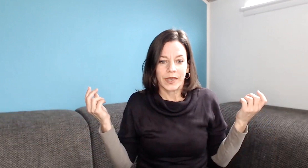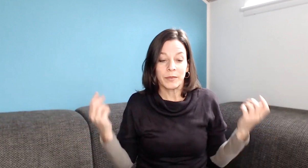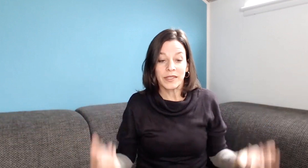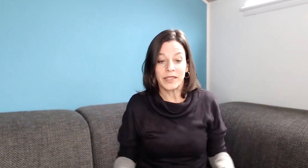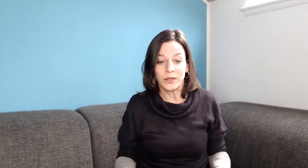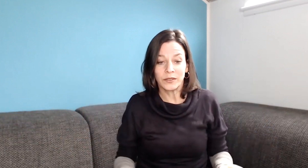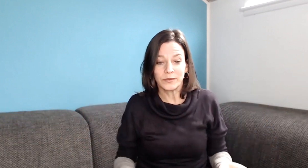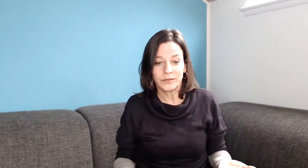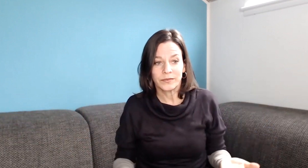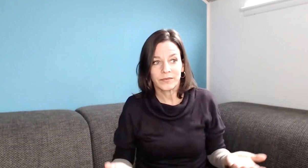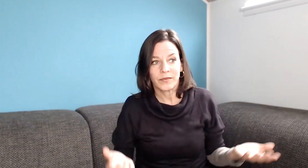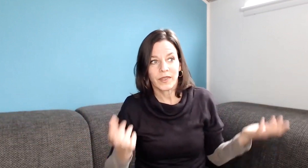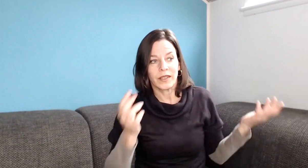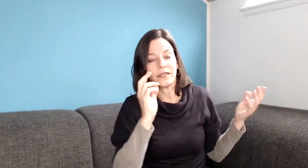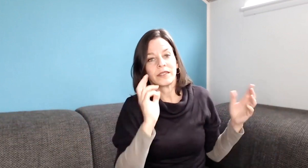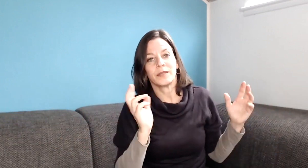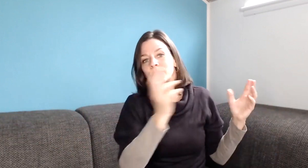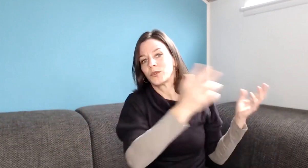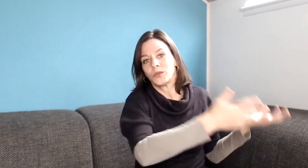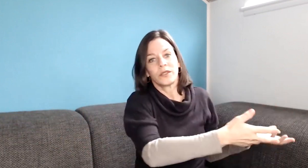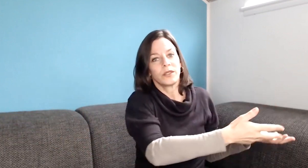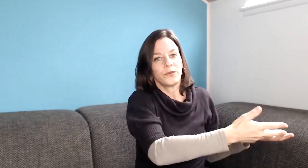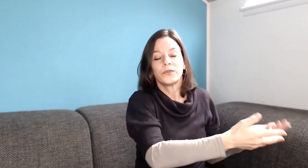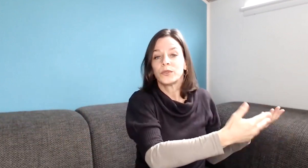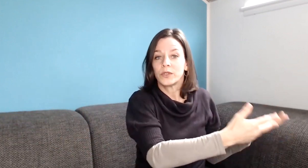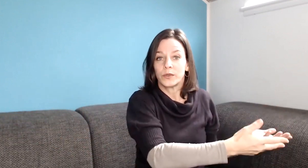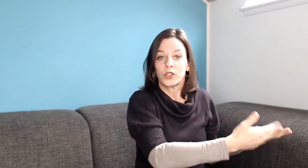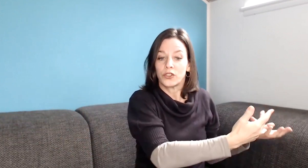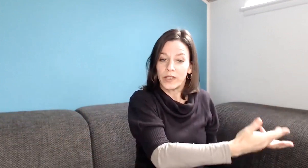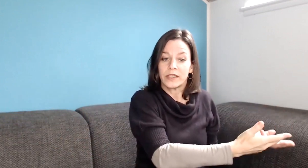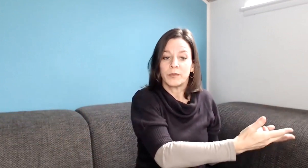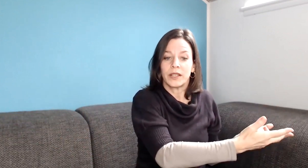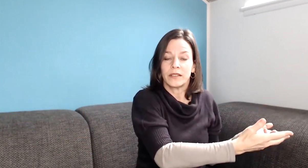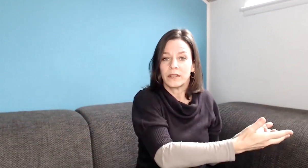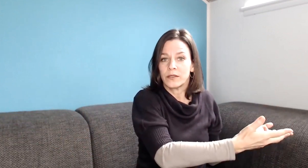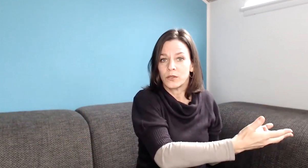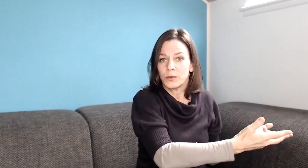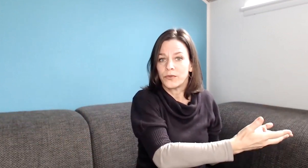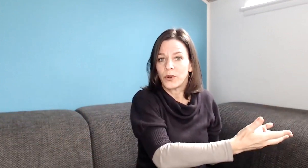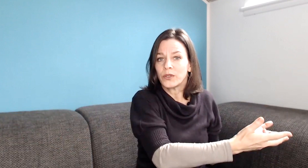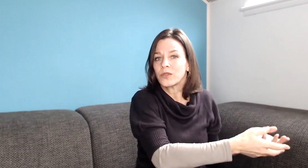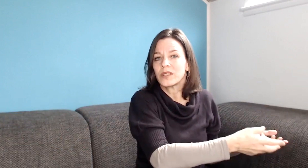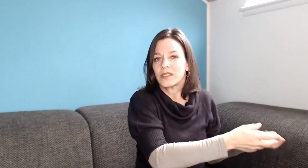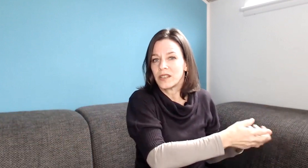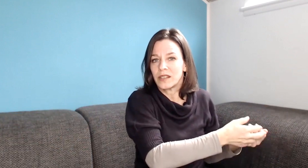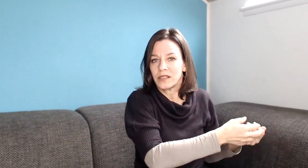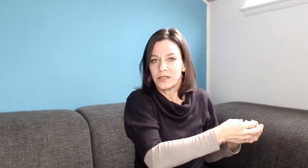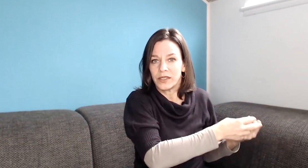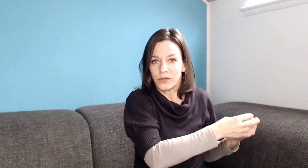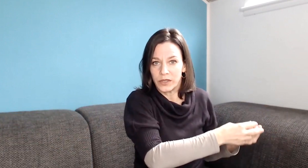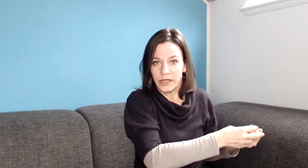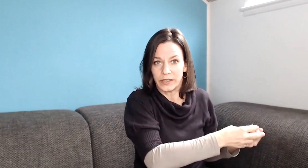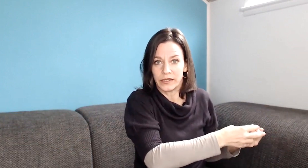In Beziehungen ist es eben so, also die 5 tut sich wirklich schwer, sich mit anderen zu befreunden und ist eher isoliert.